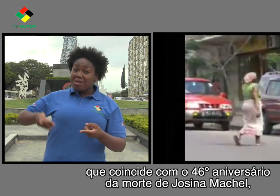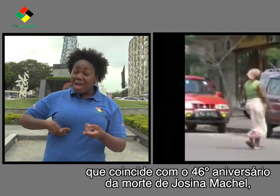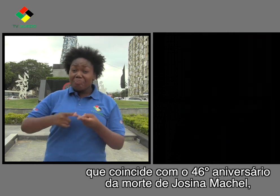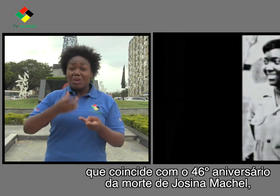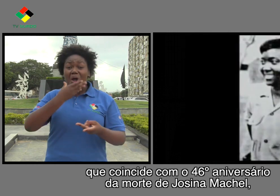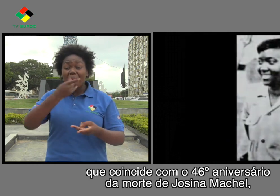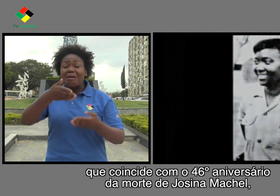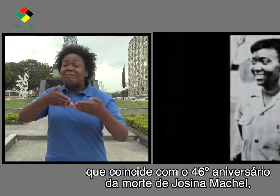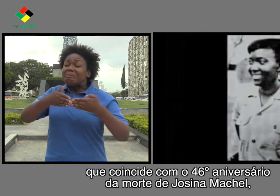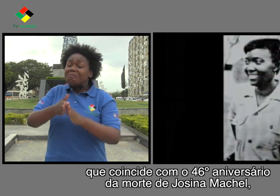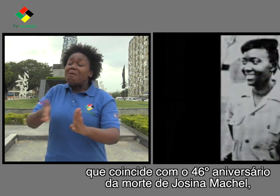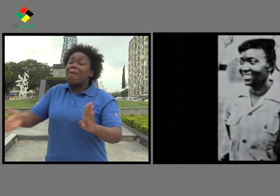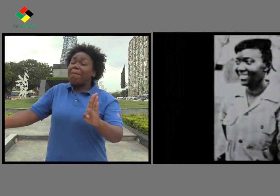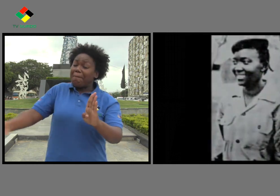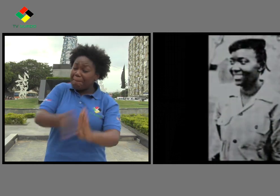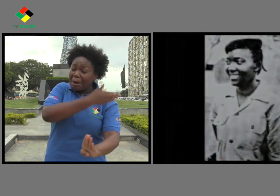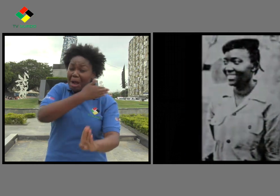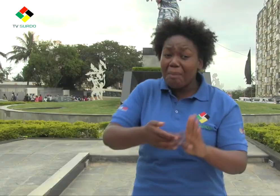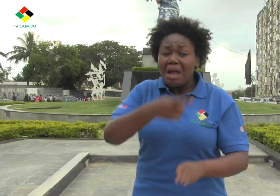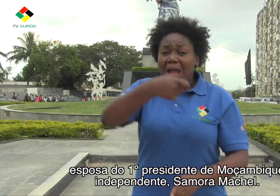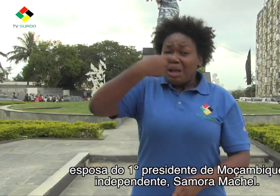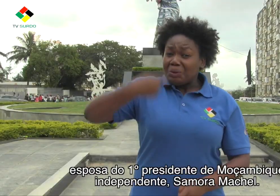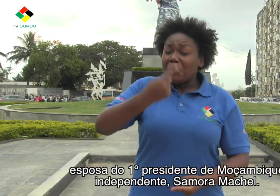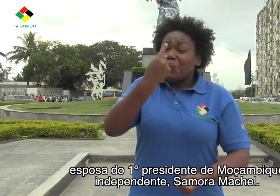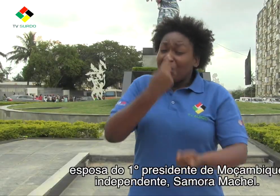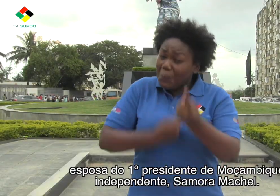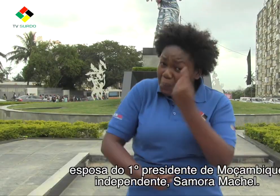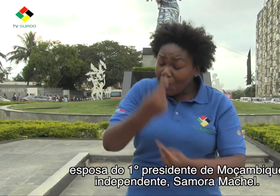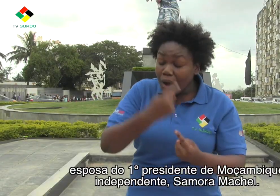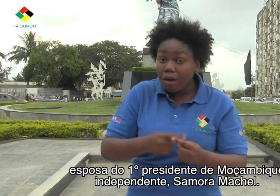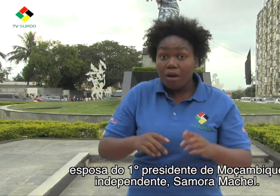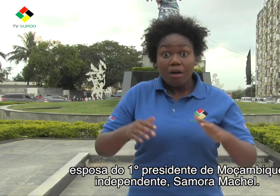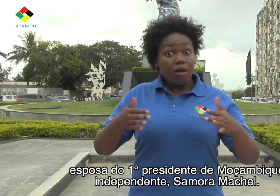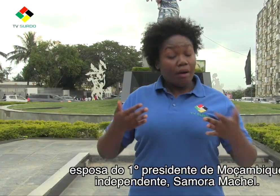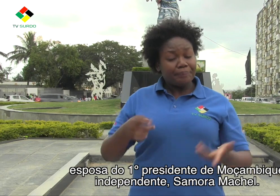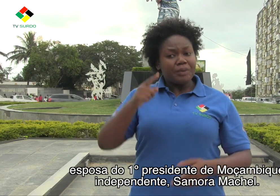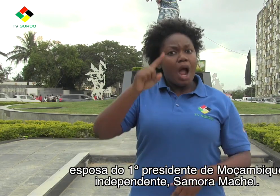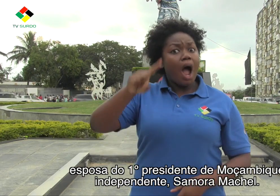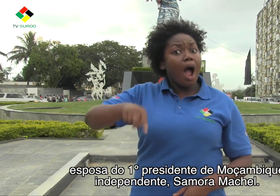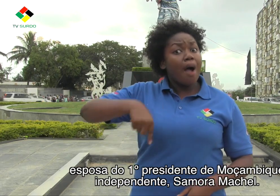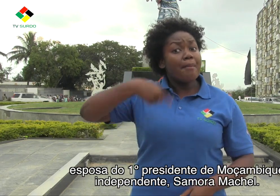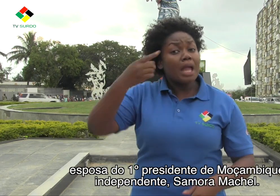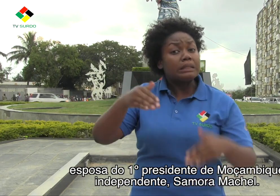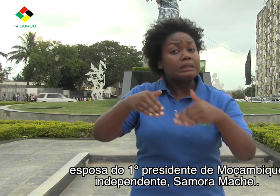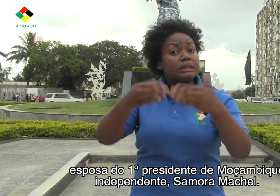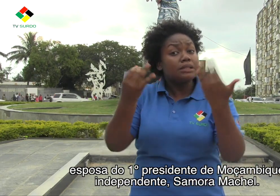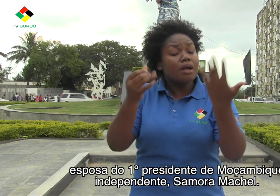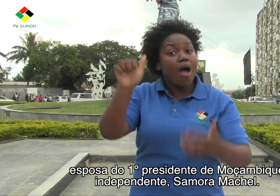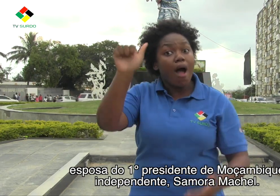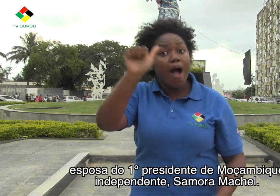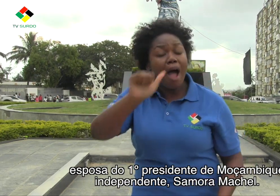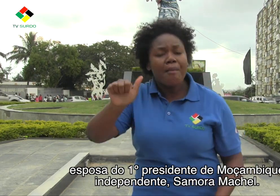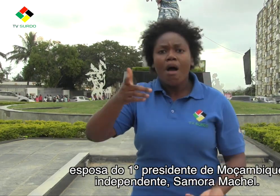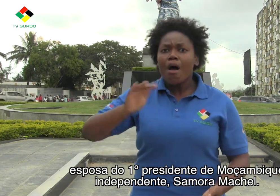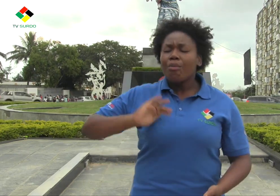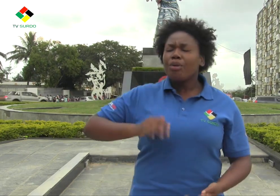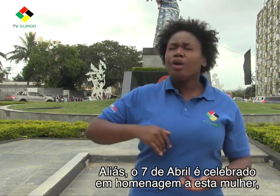morte de Josina Machel esposa do primeiro presidente de Moçambique independente, Samora Machel Aliás,